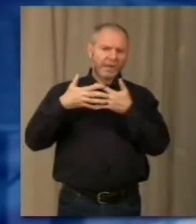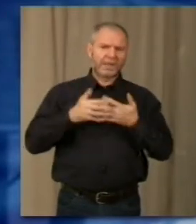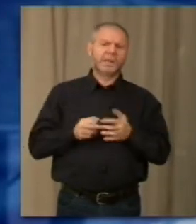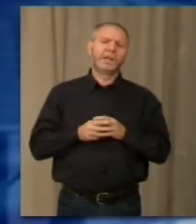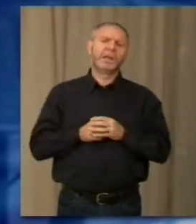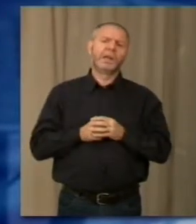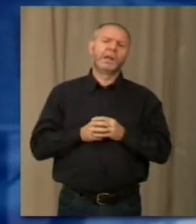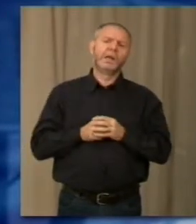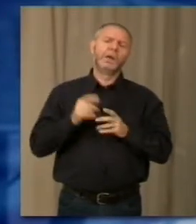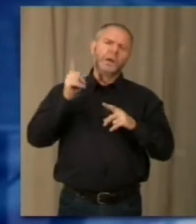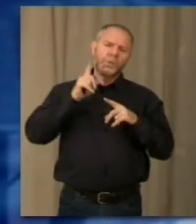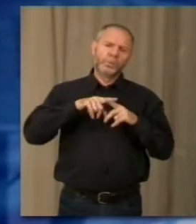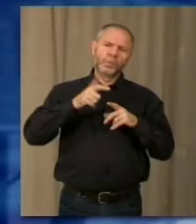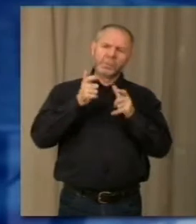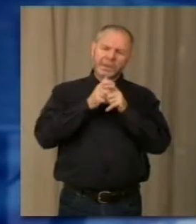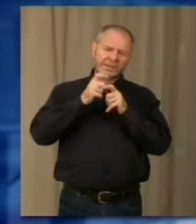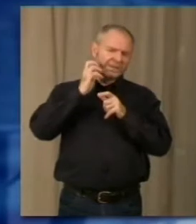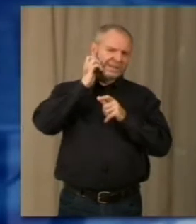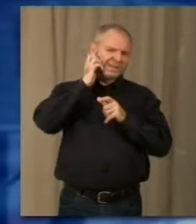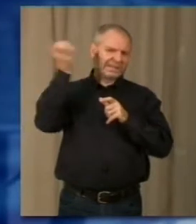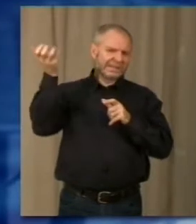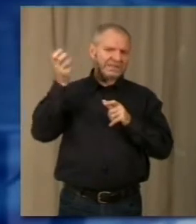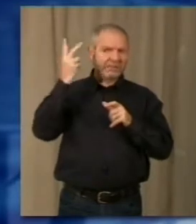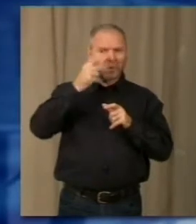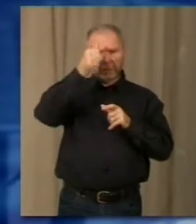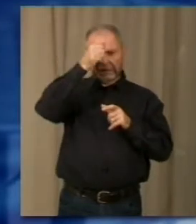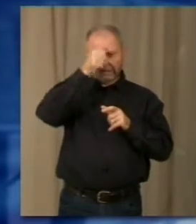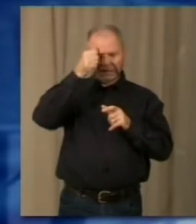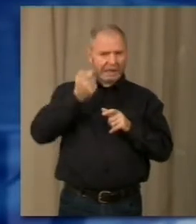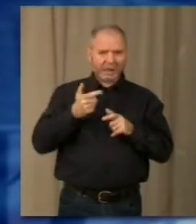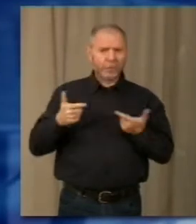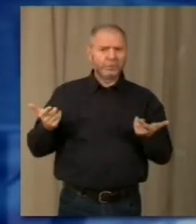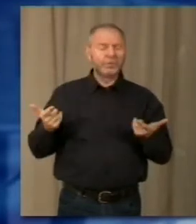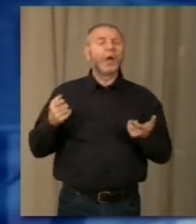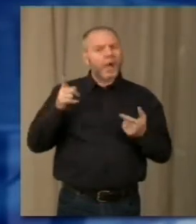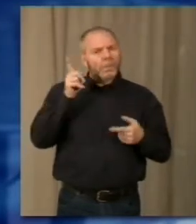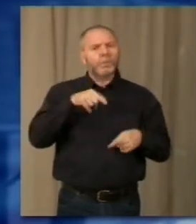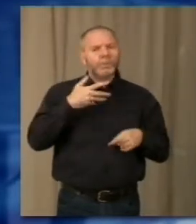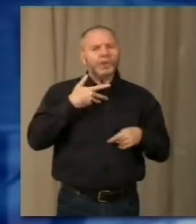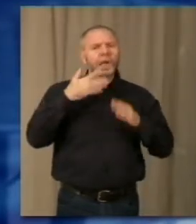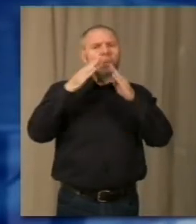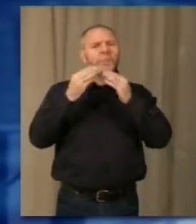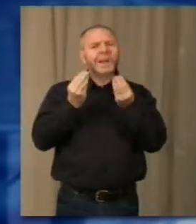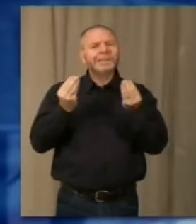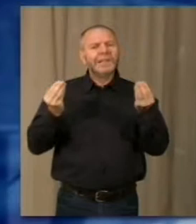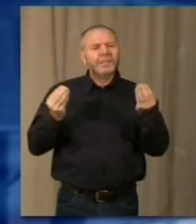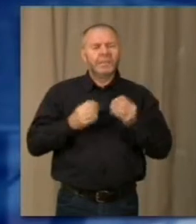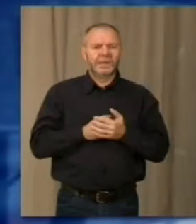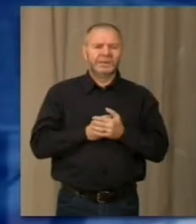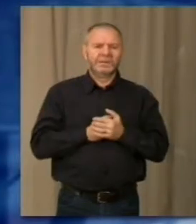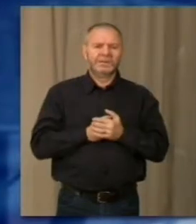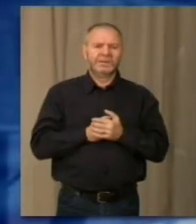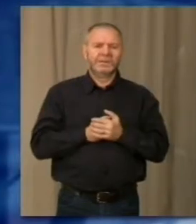addirittura da paesi impensabili dove appunto la presenza cristiana è minima, sono poche migliaia di cristiani